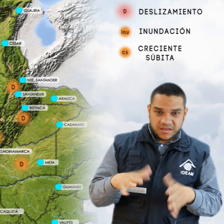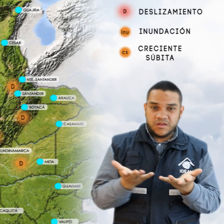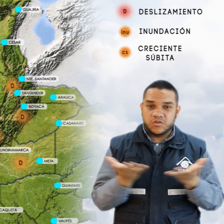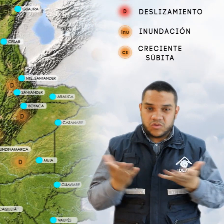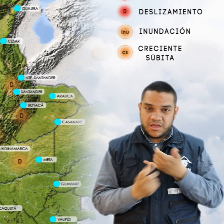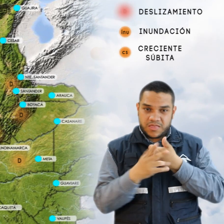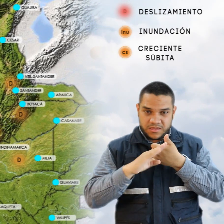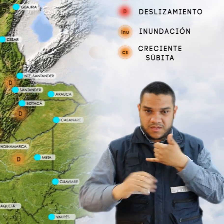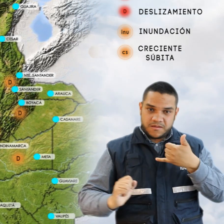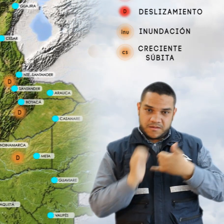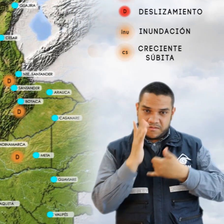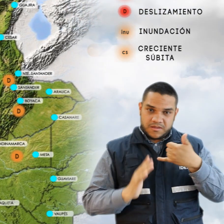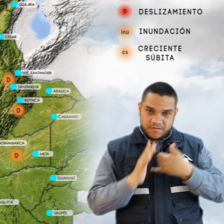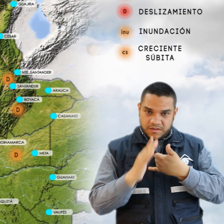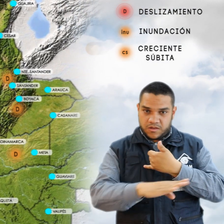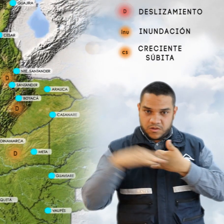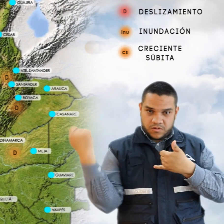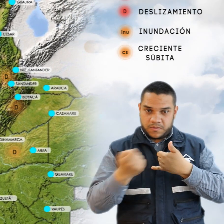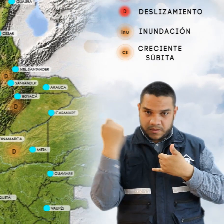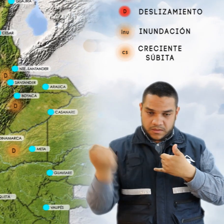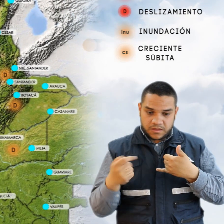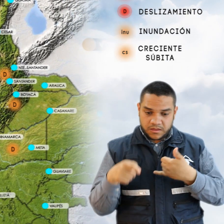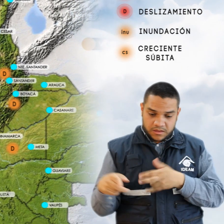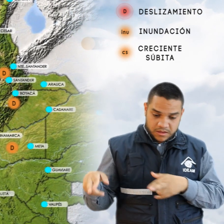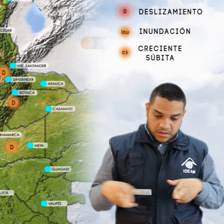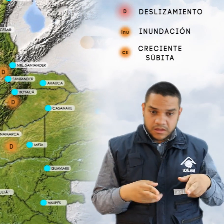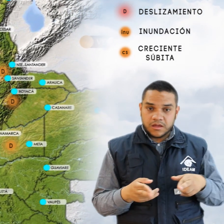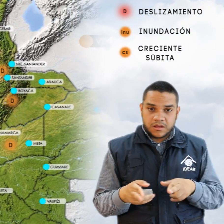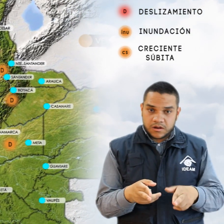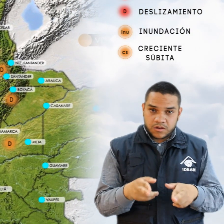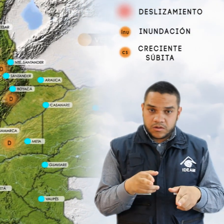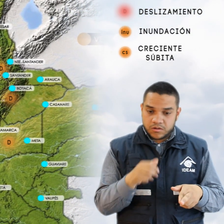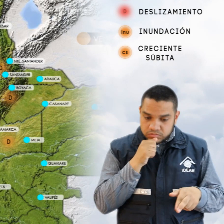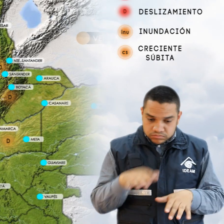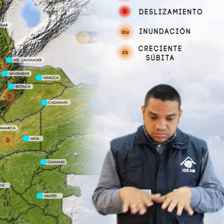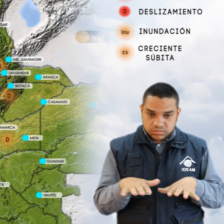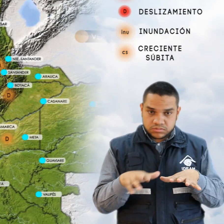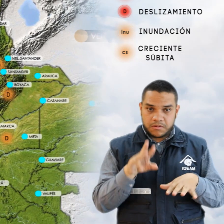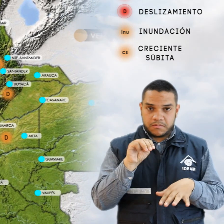regiones Andina, Pacífica y Orinoquía, por crecientes súbitas a los niveles del río Mira.